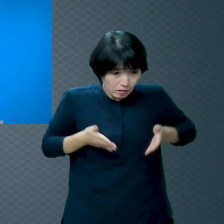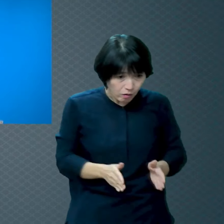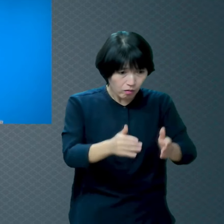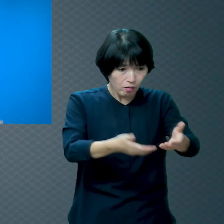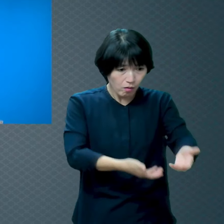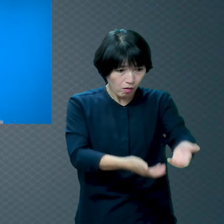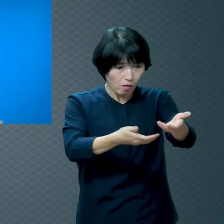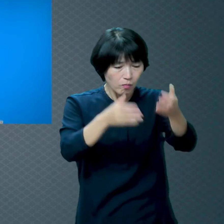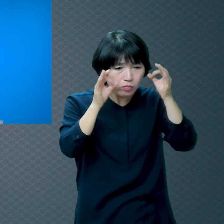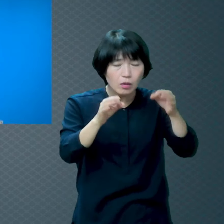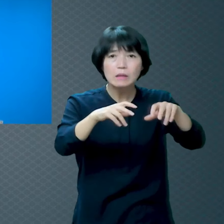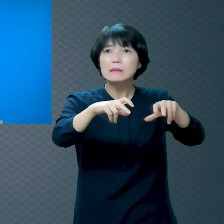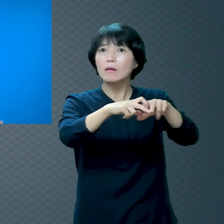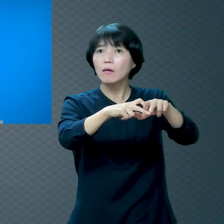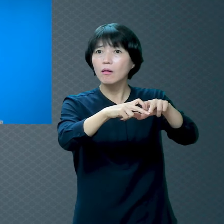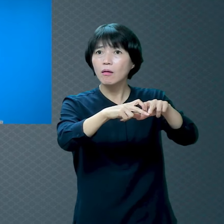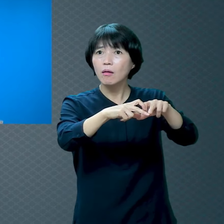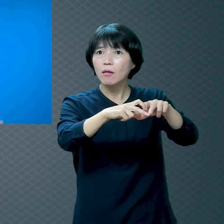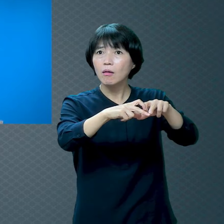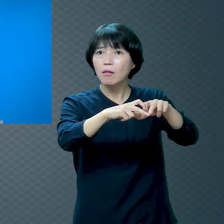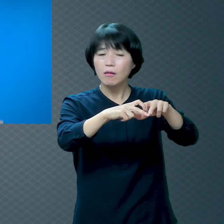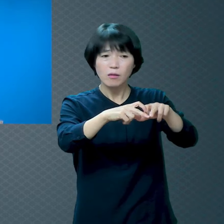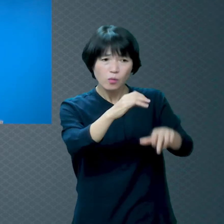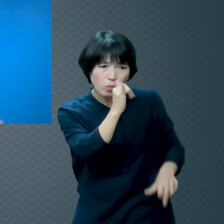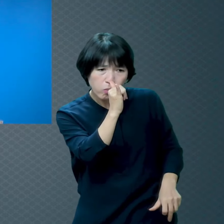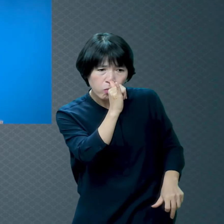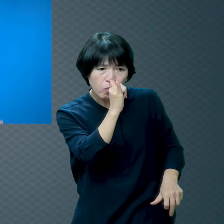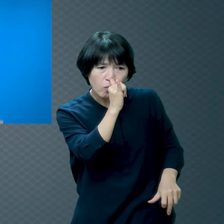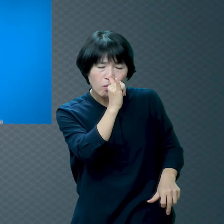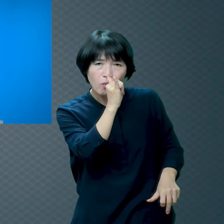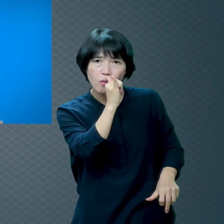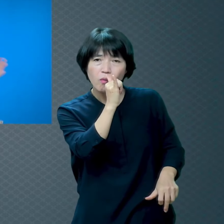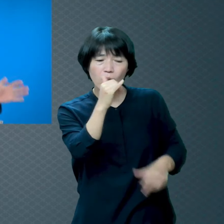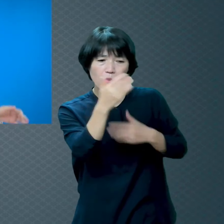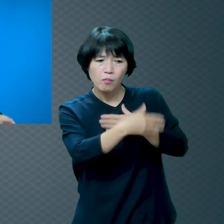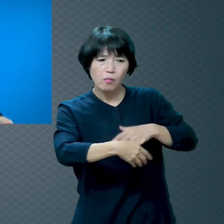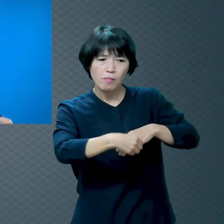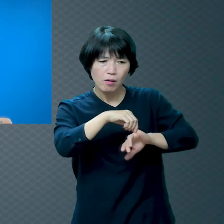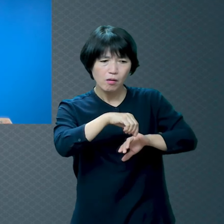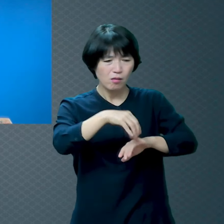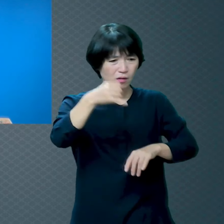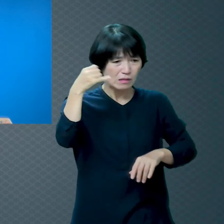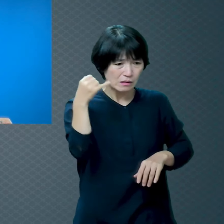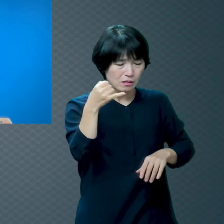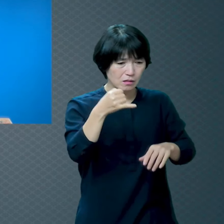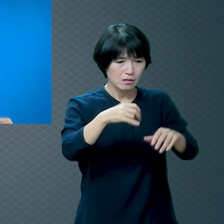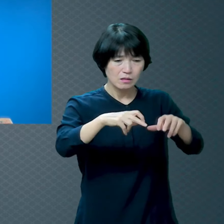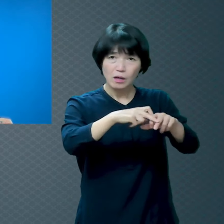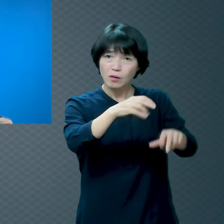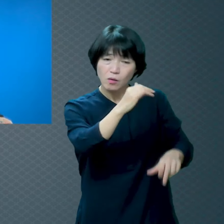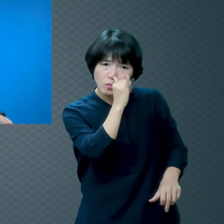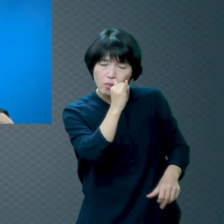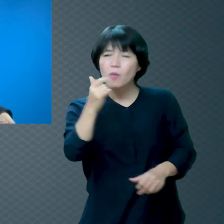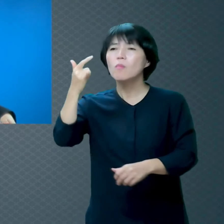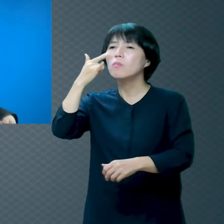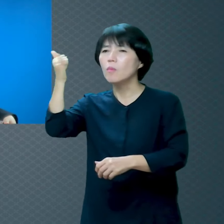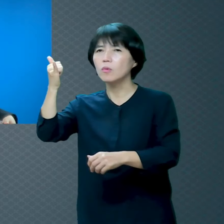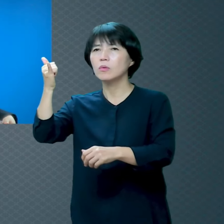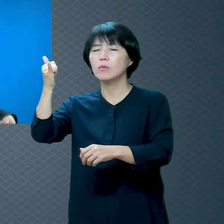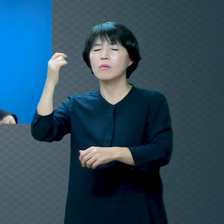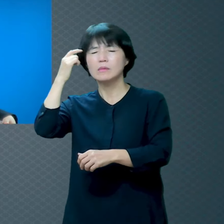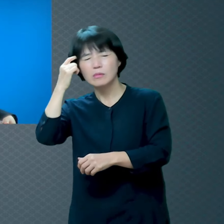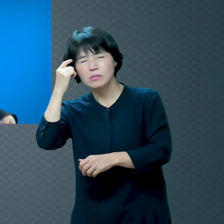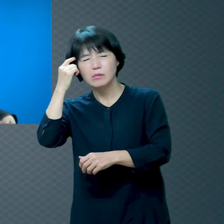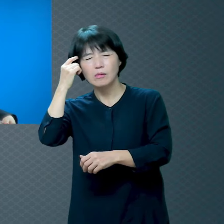부모 장애가 된다니까요 한 사람만 아픈 게 아니에요 온 사람이 다 아픈 거예요 그런데 천국에 뭐라고 돼